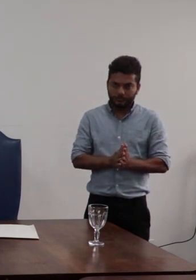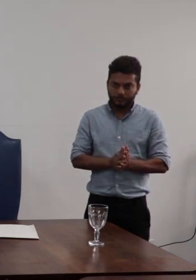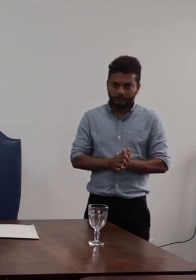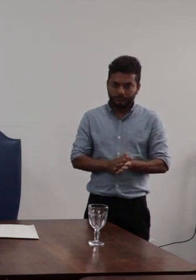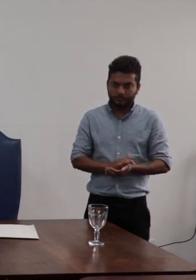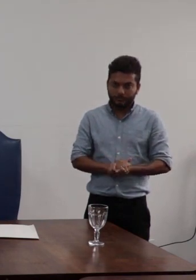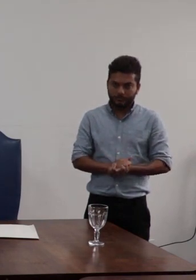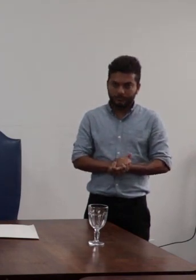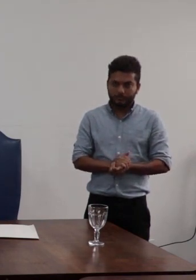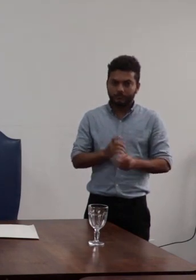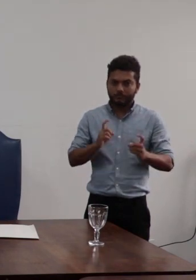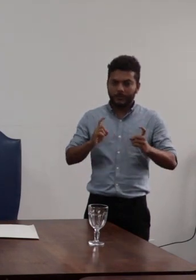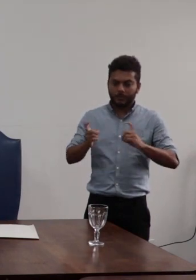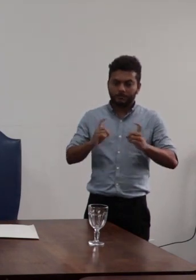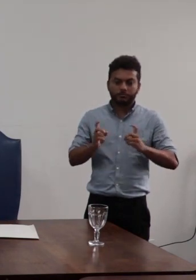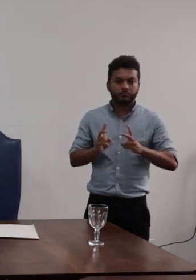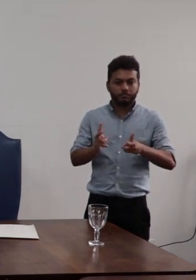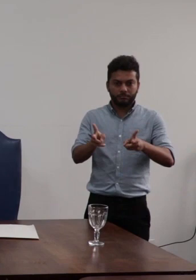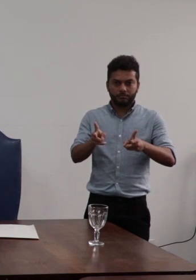em discussão